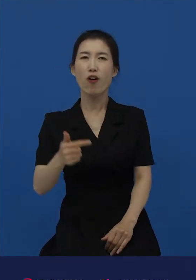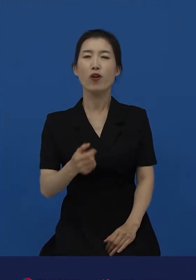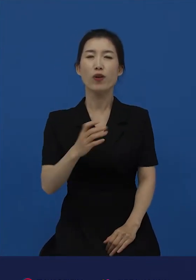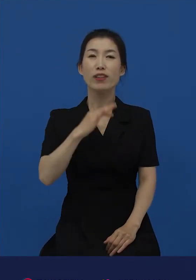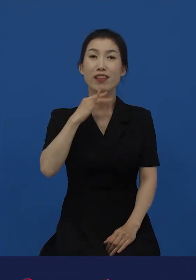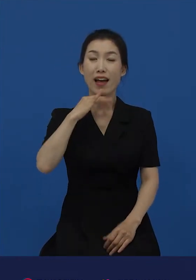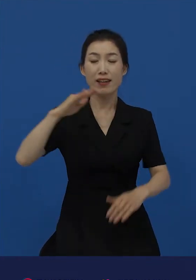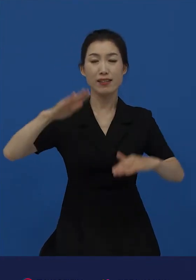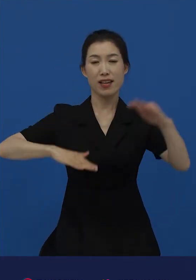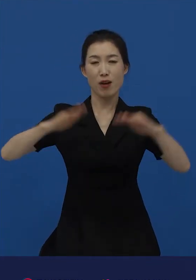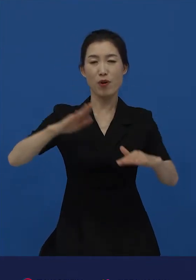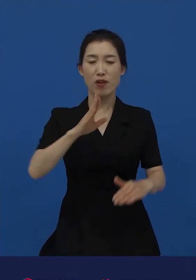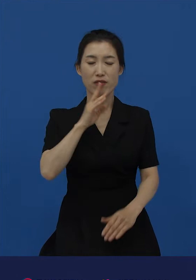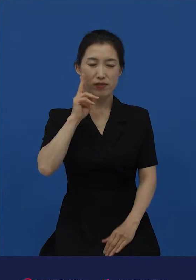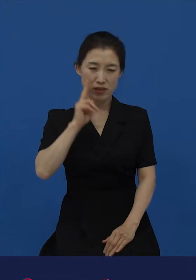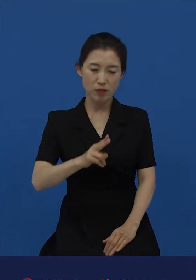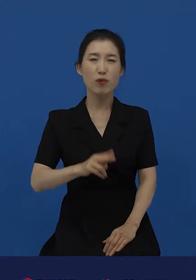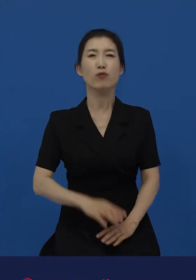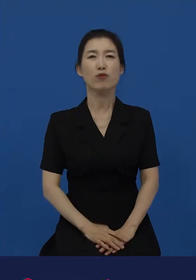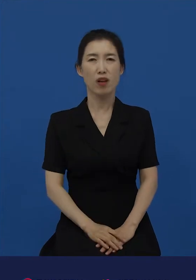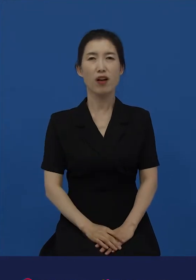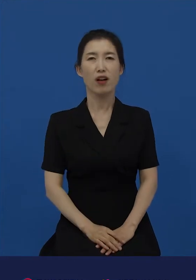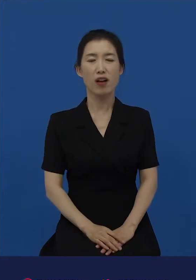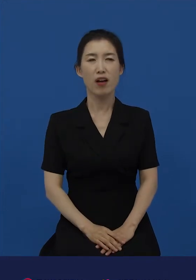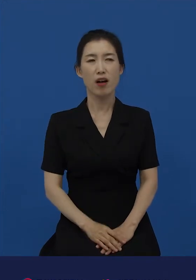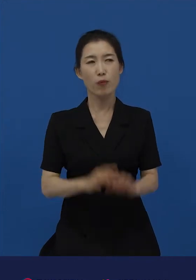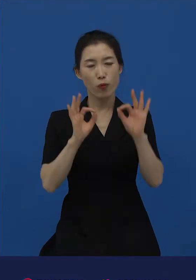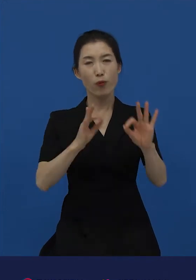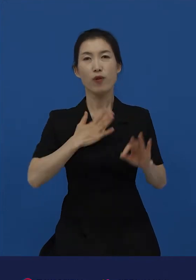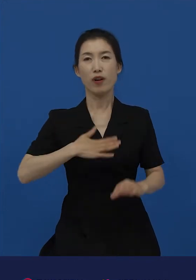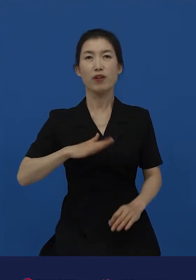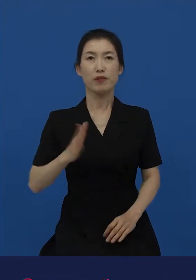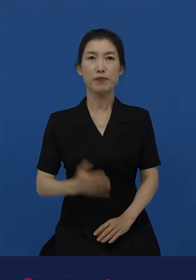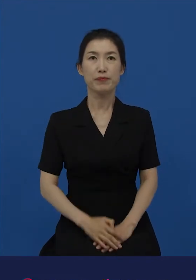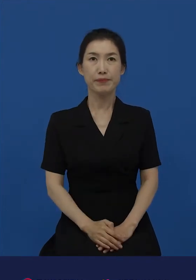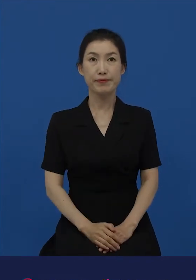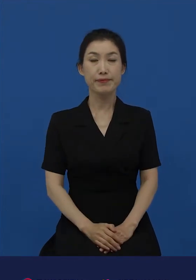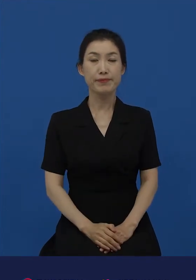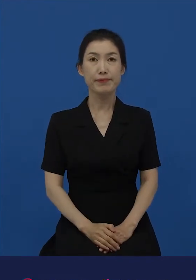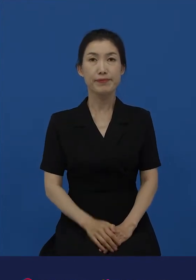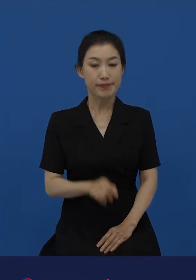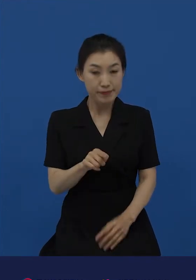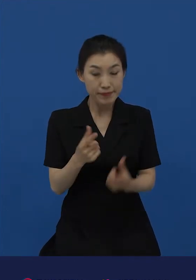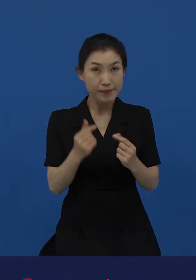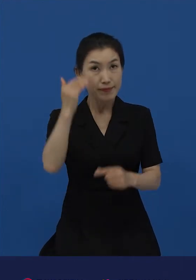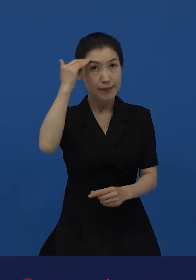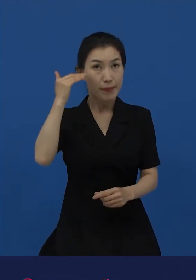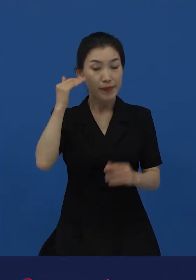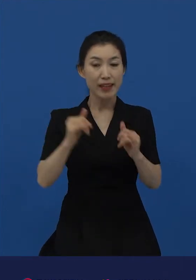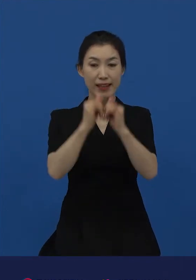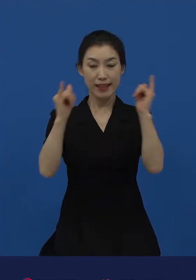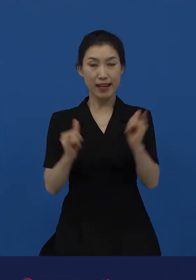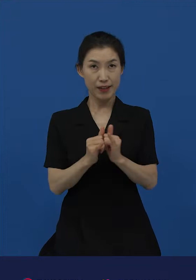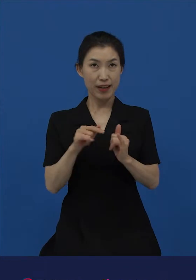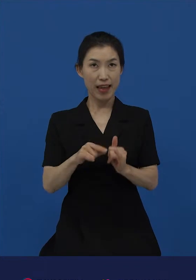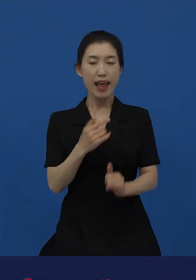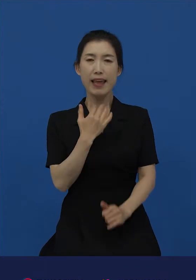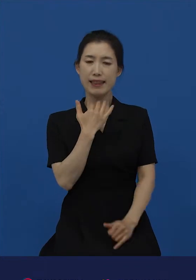얼마나 만연해 있는지를 드러내는 그런 에피소드라고 생각합니다. 이처럼 대한민국 사회는 나이가